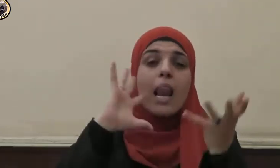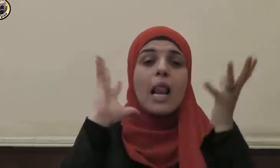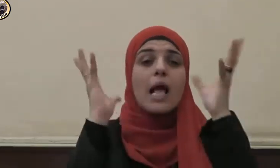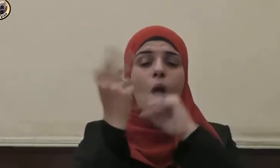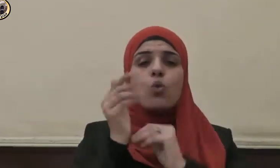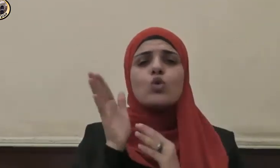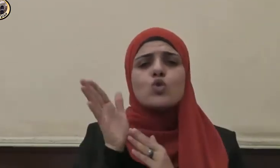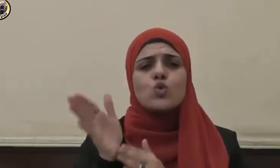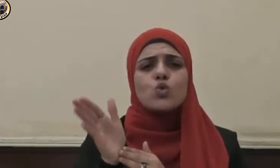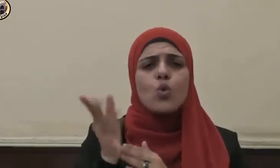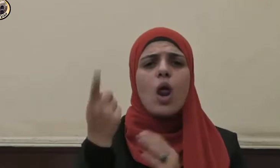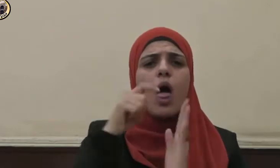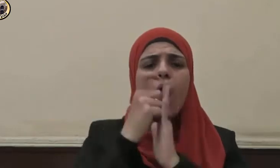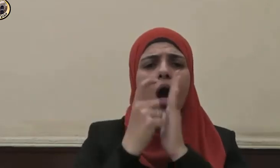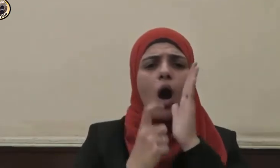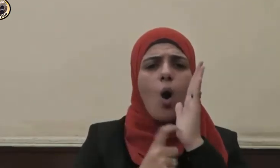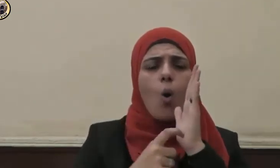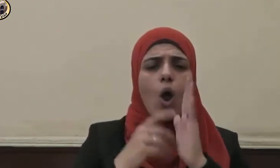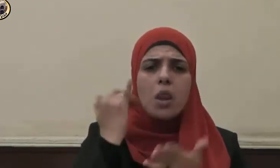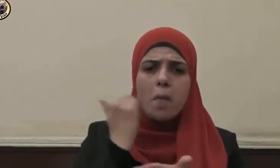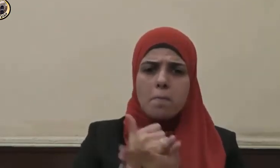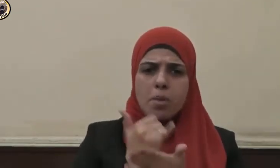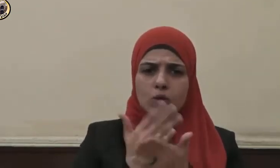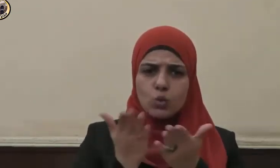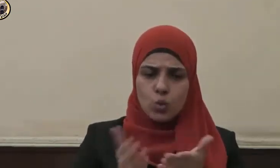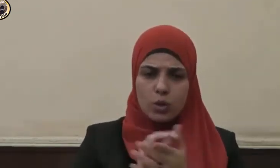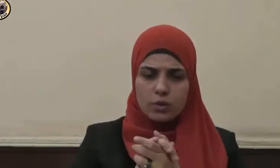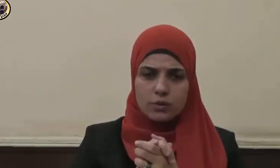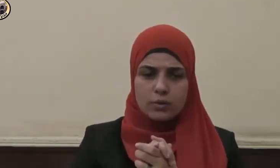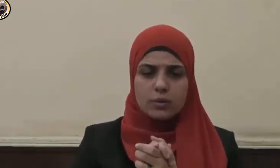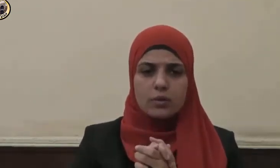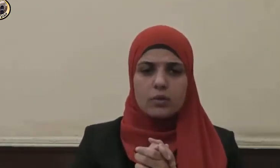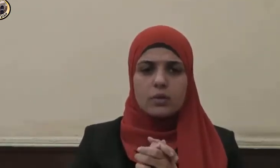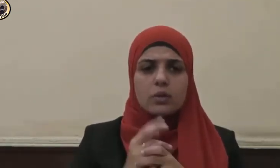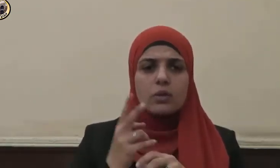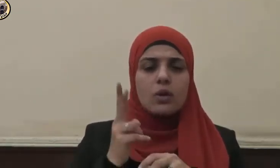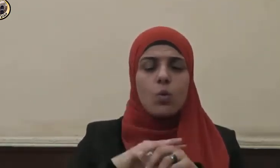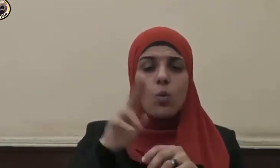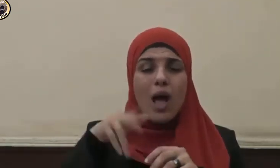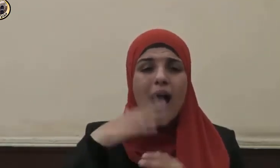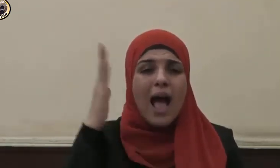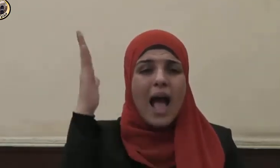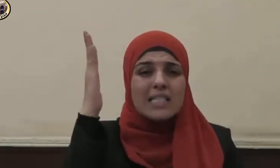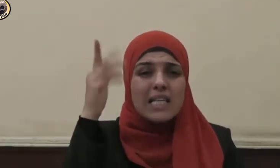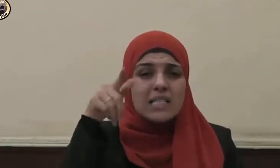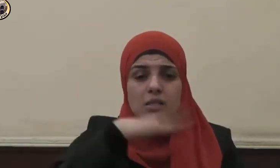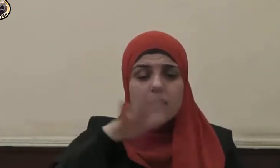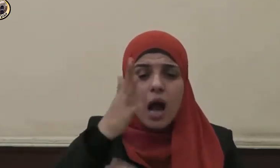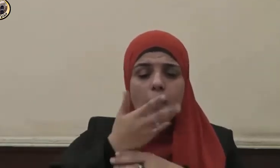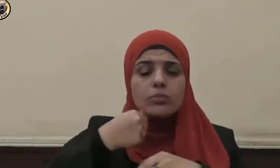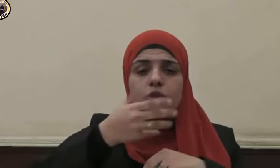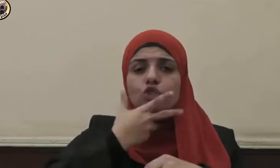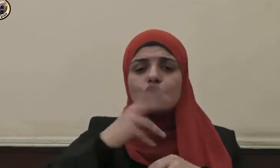سننا وقوادين تحكمه وقواعد تسير حركته